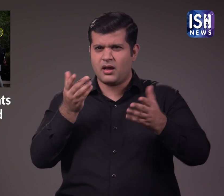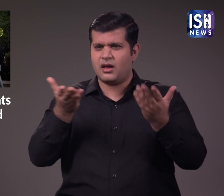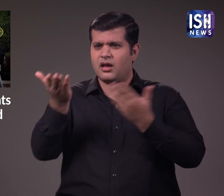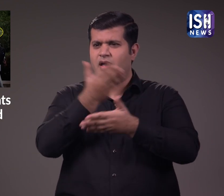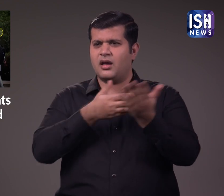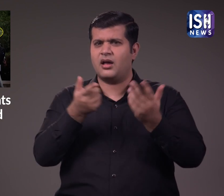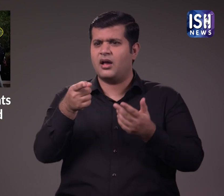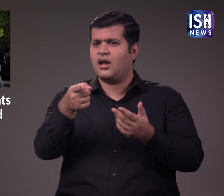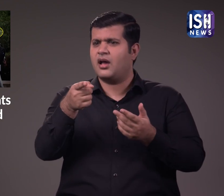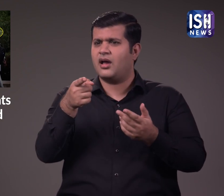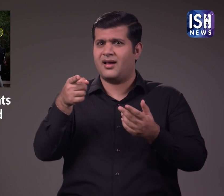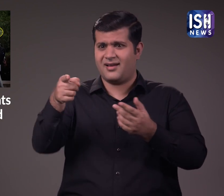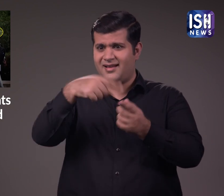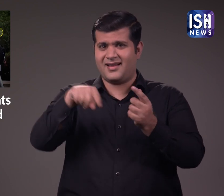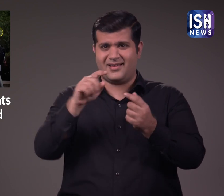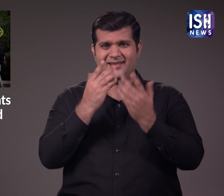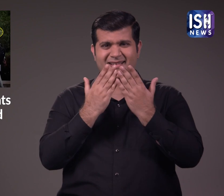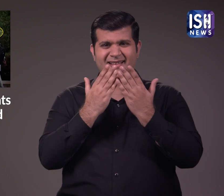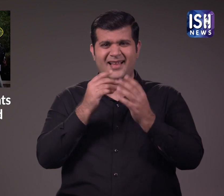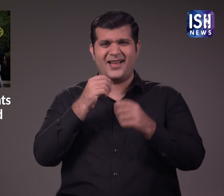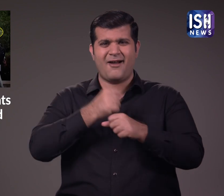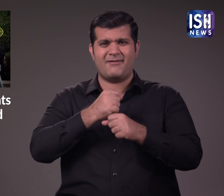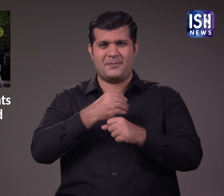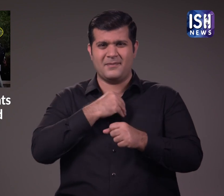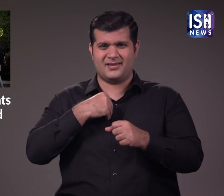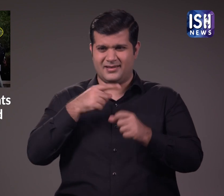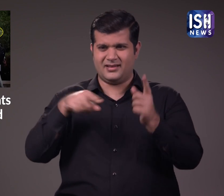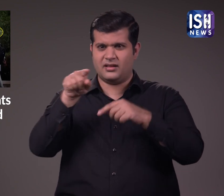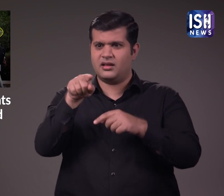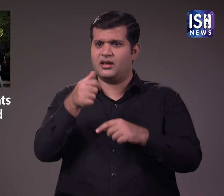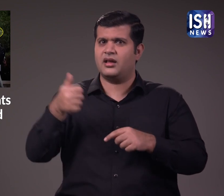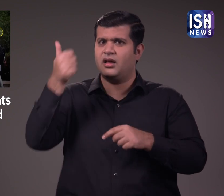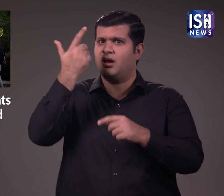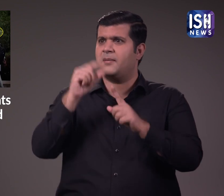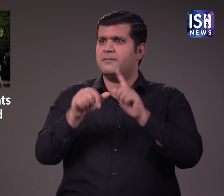कुछ ने सरकारी कॉलेज के प्राचार्य की अज्ञानता पर भी सवाल उठाया